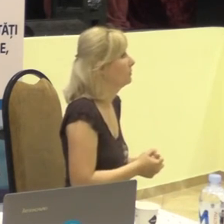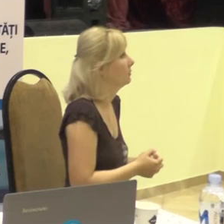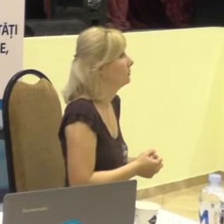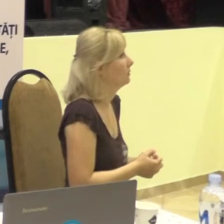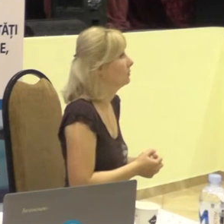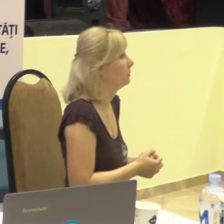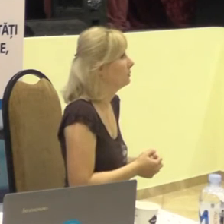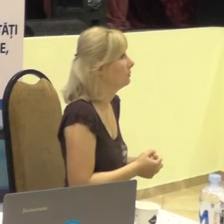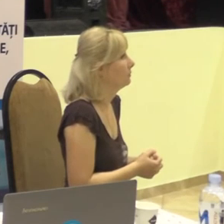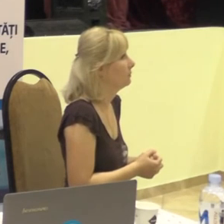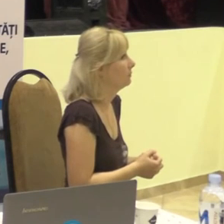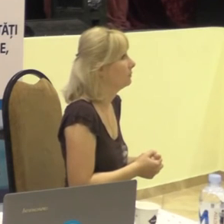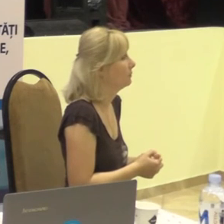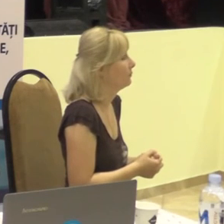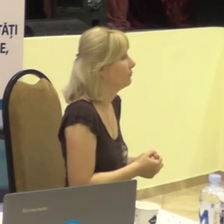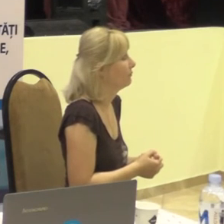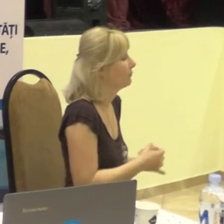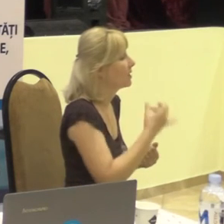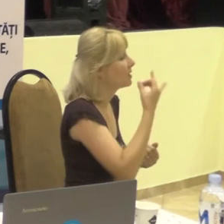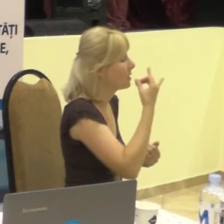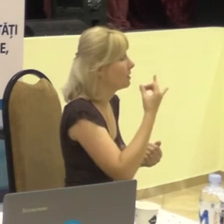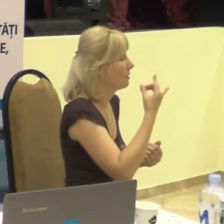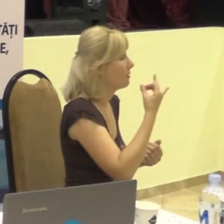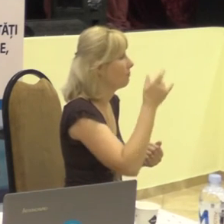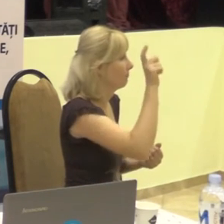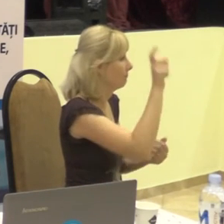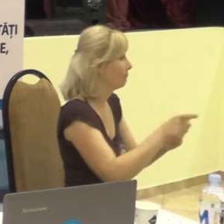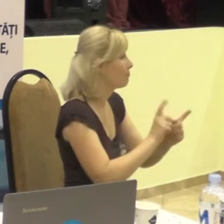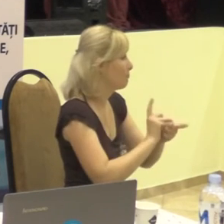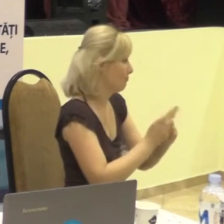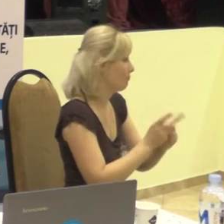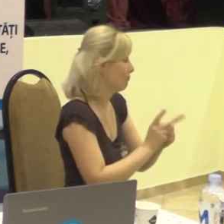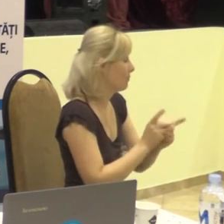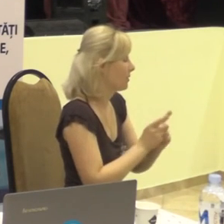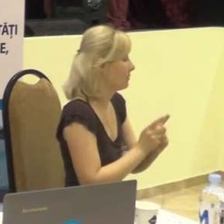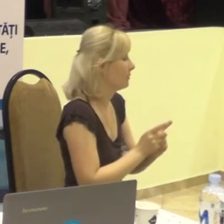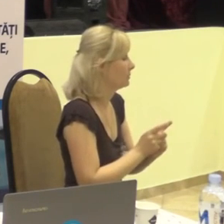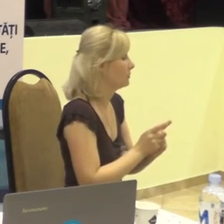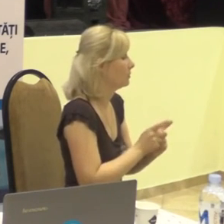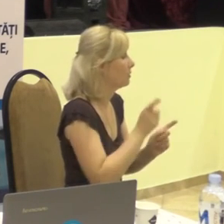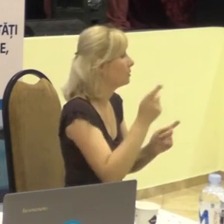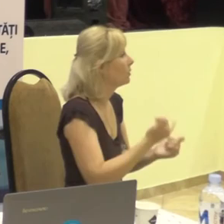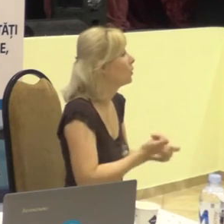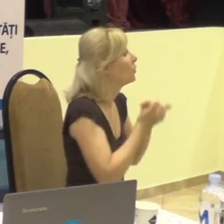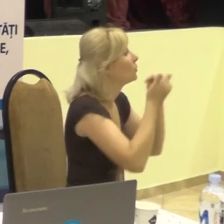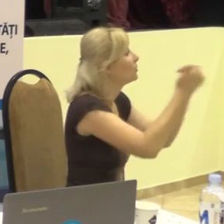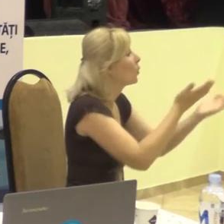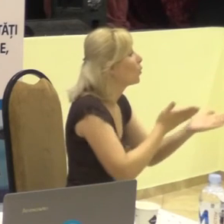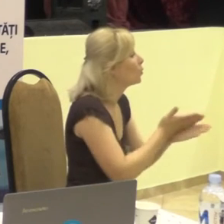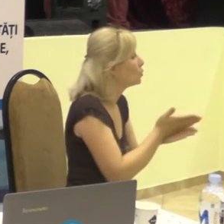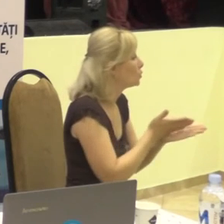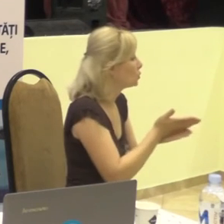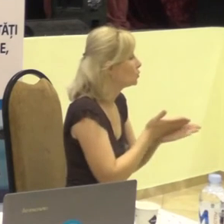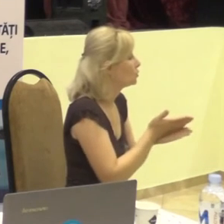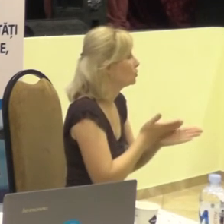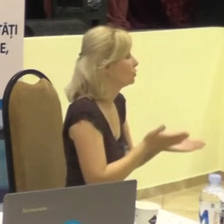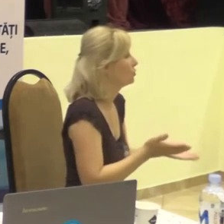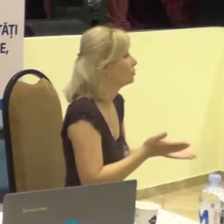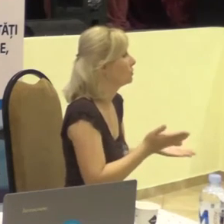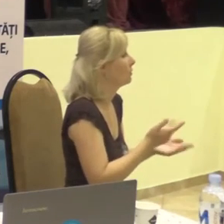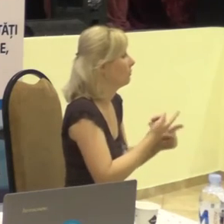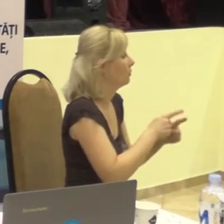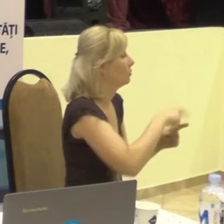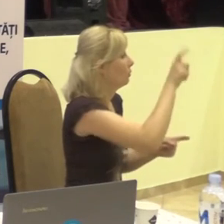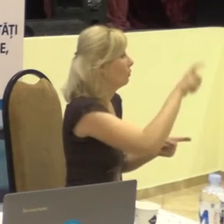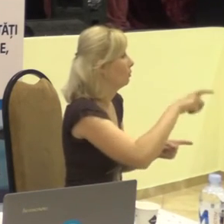interpretul face audiență a acestor